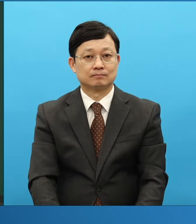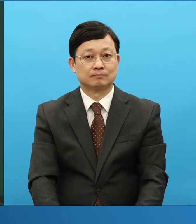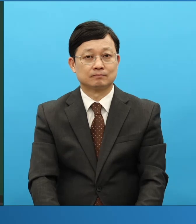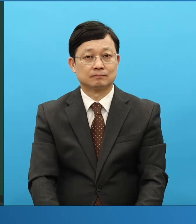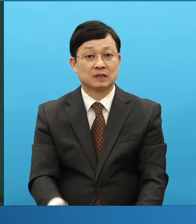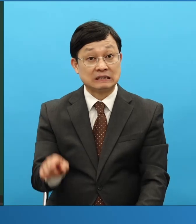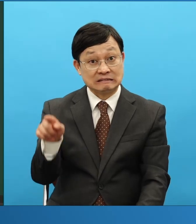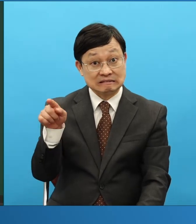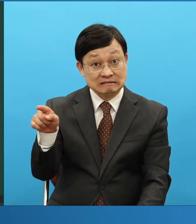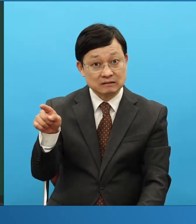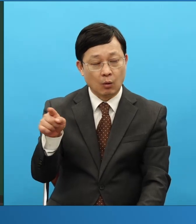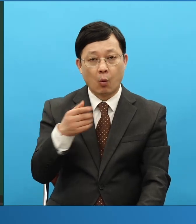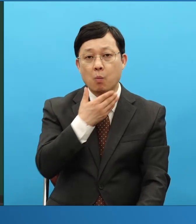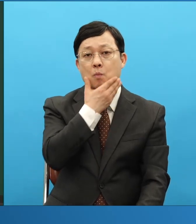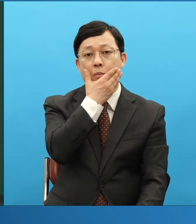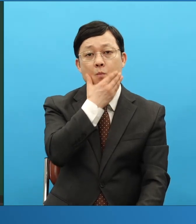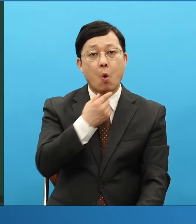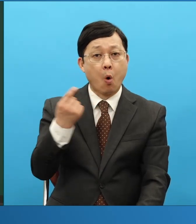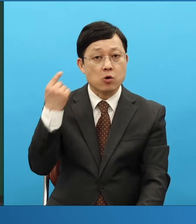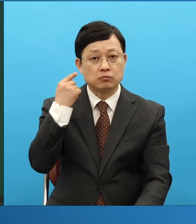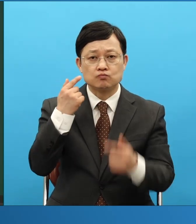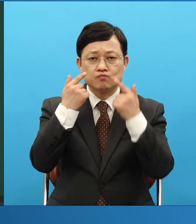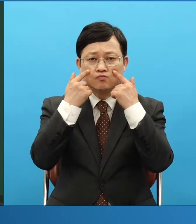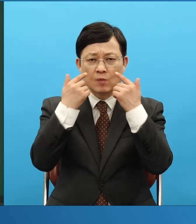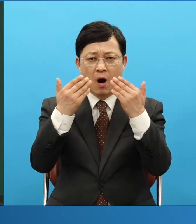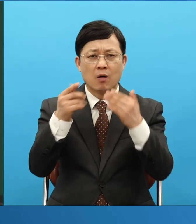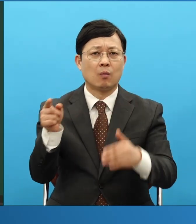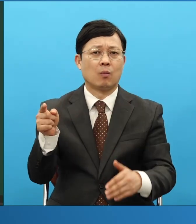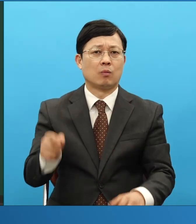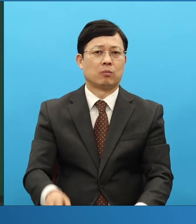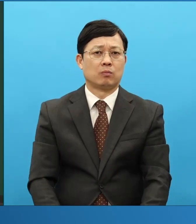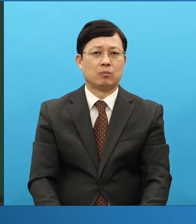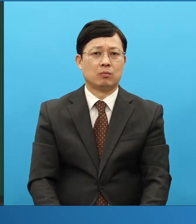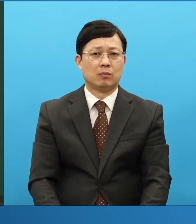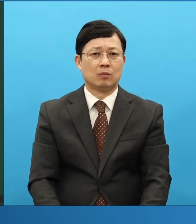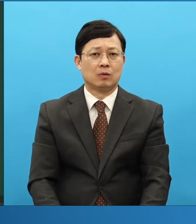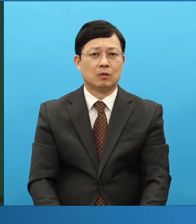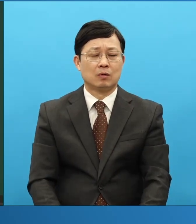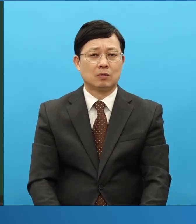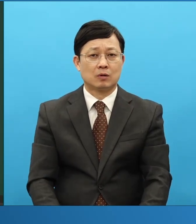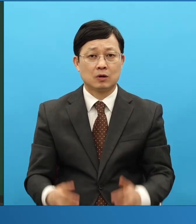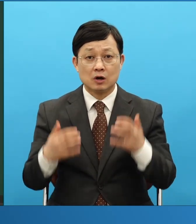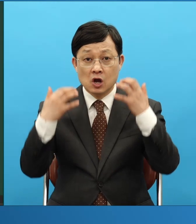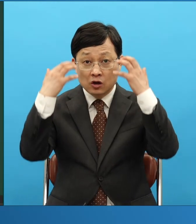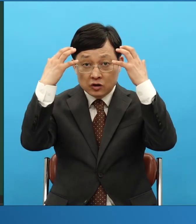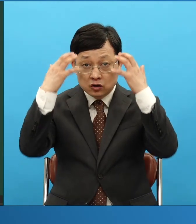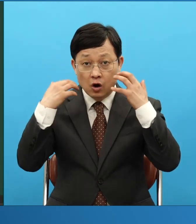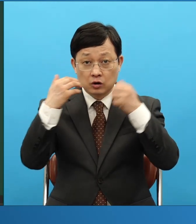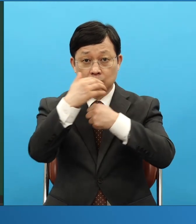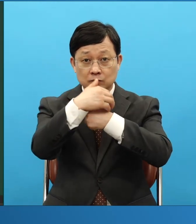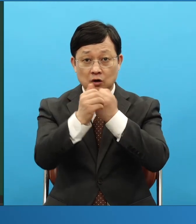거예요 그리고 한 번은 우리 여름 성경학교 했는데, 새벽 기도 때랑 같이 이렇게 기도하는 거예요